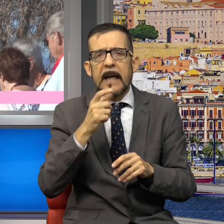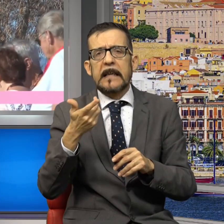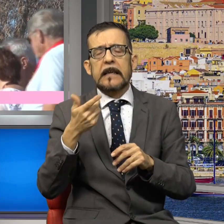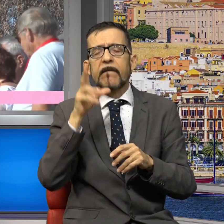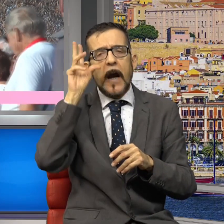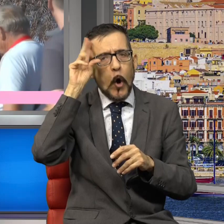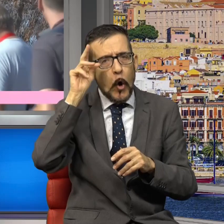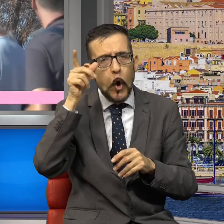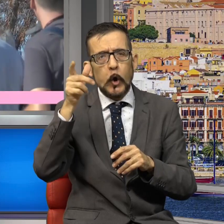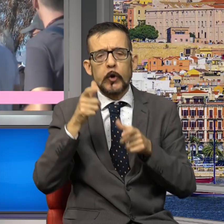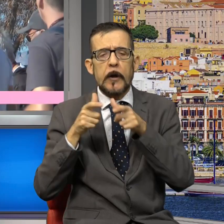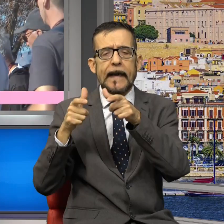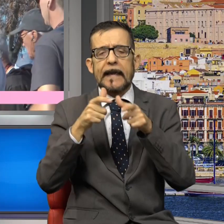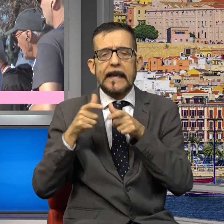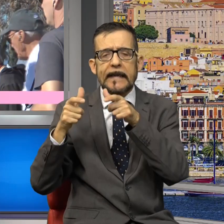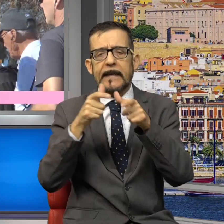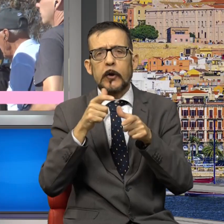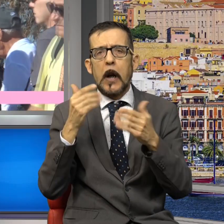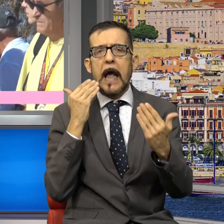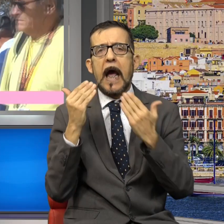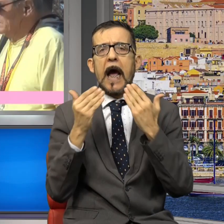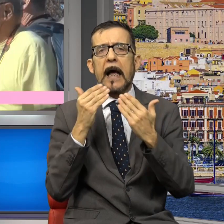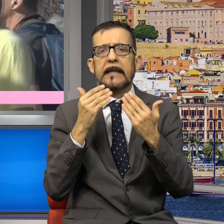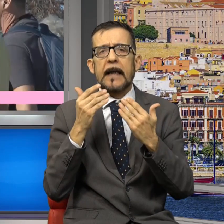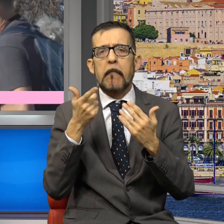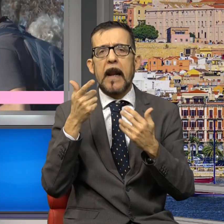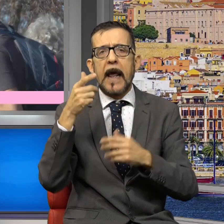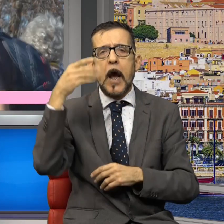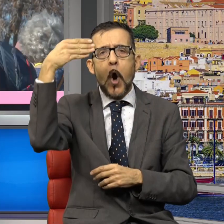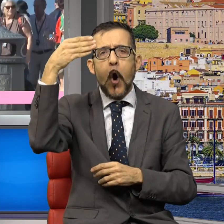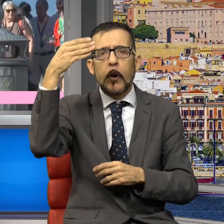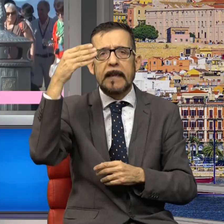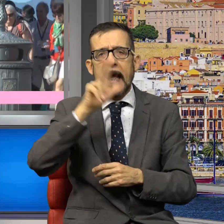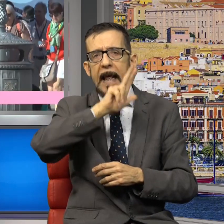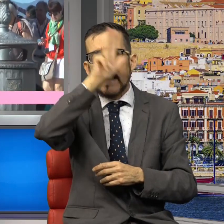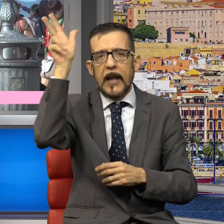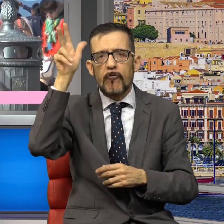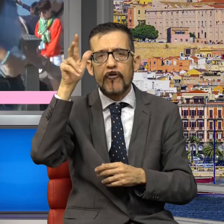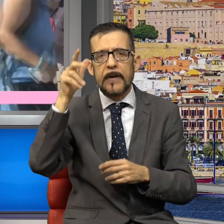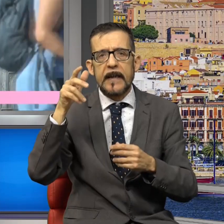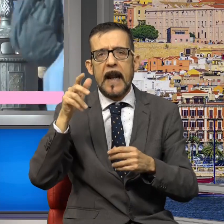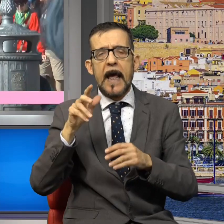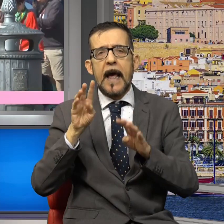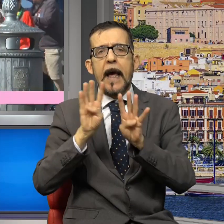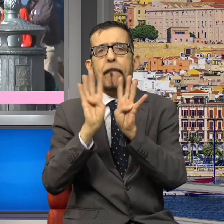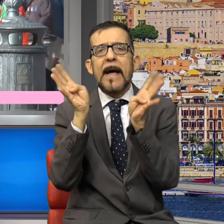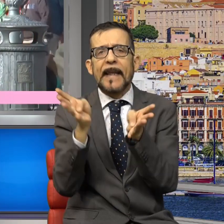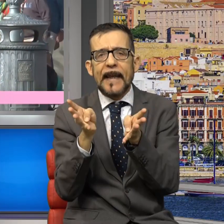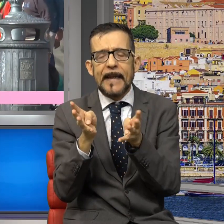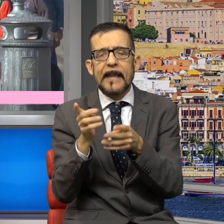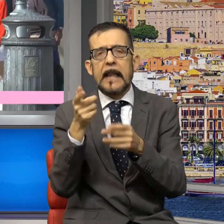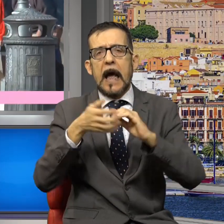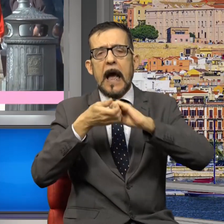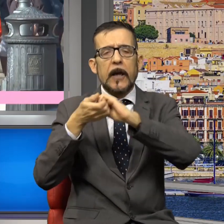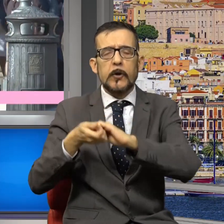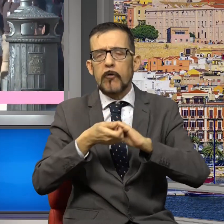l'isola. L'Assemblea si è tenuta all'hotel Regina Margherita di Caglia. Secondo l'isolarizzo associativo, la nuova regolamentazione nazionale non